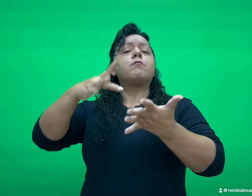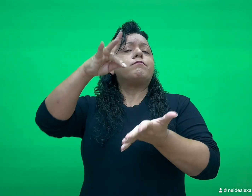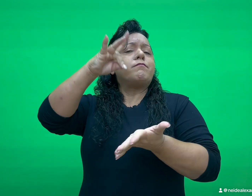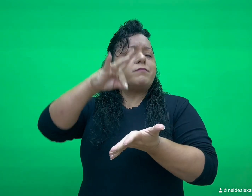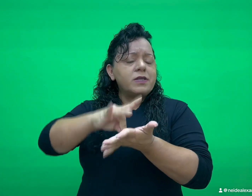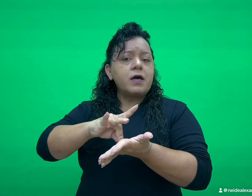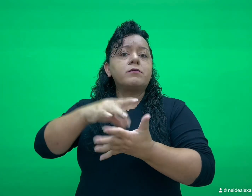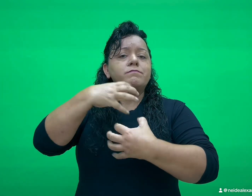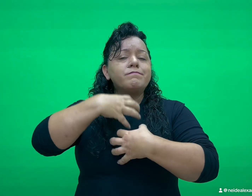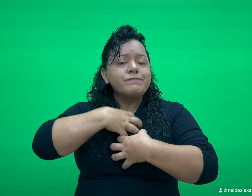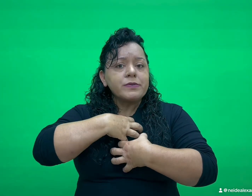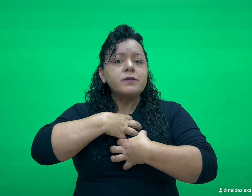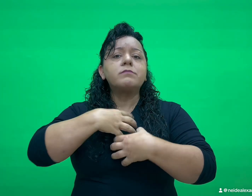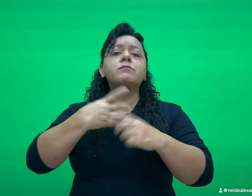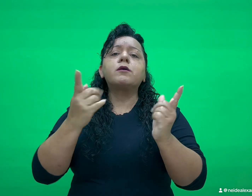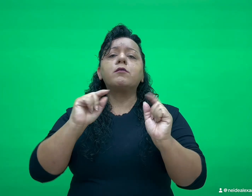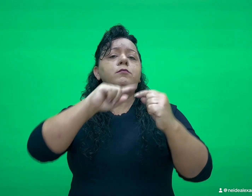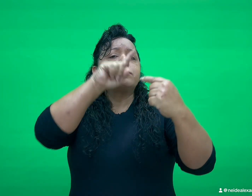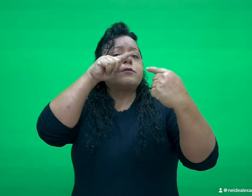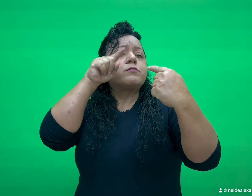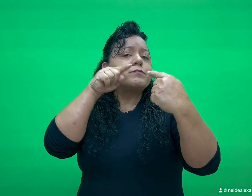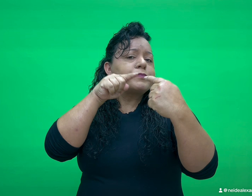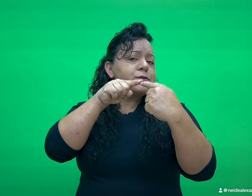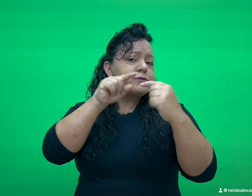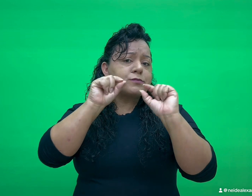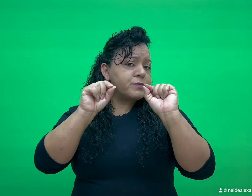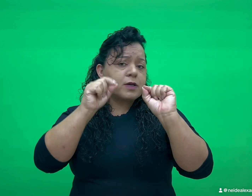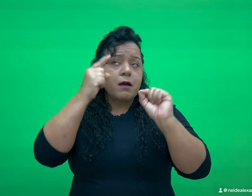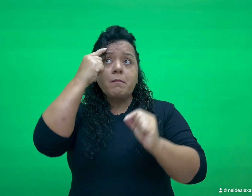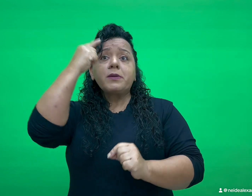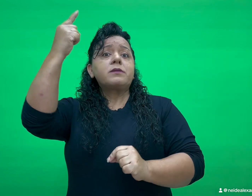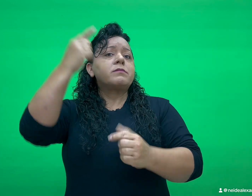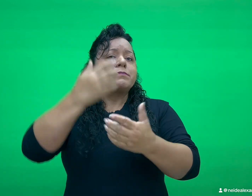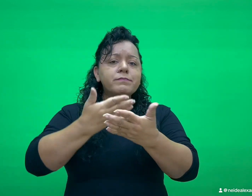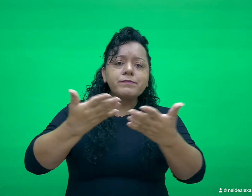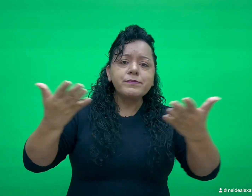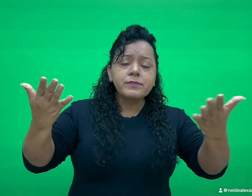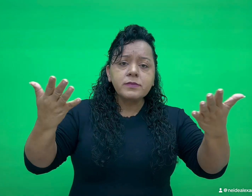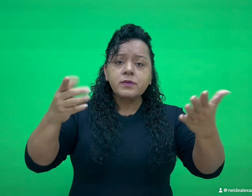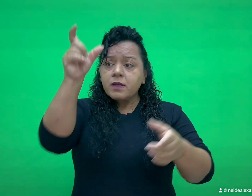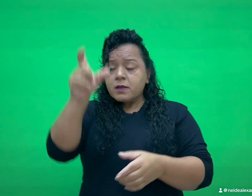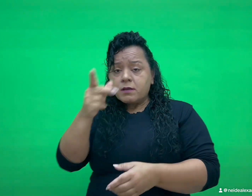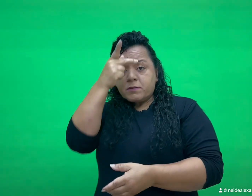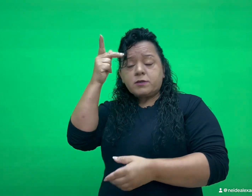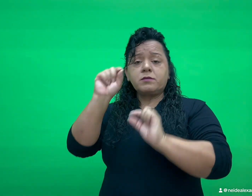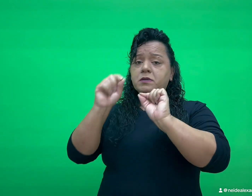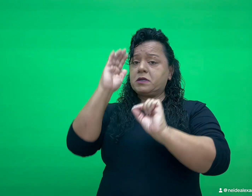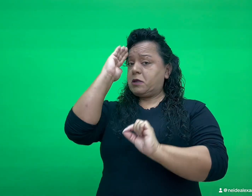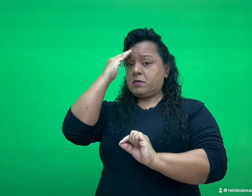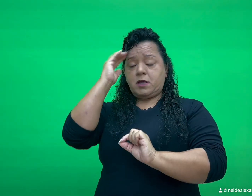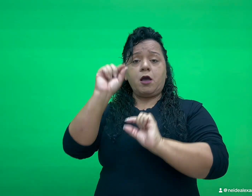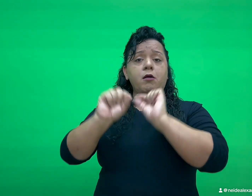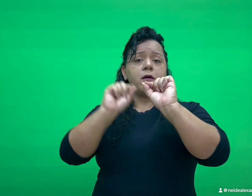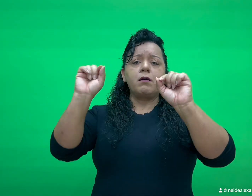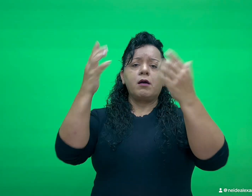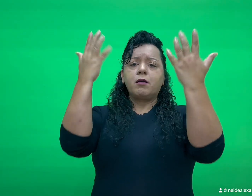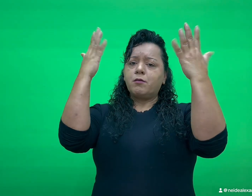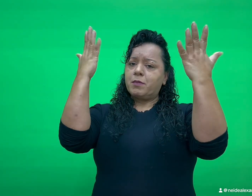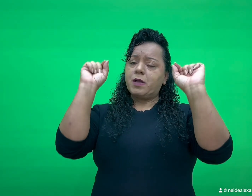Qual é a sua intenção? Qual é o seu pensamento? Tem gente que nem entende o que é comemorado. Repara nos coelhinhos, nos